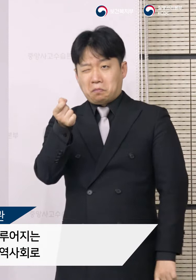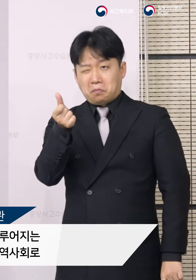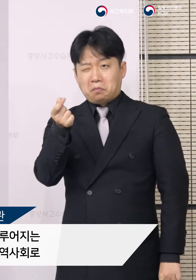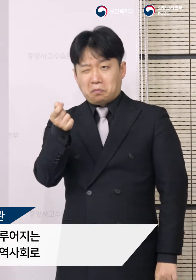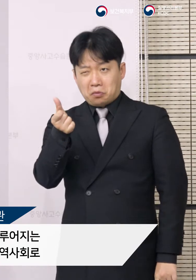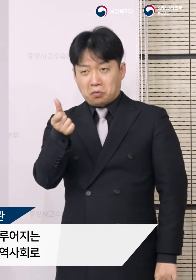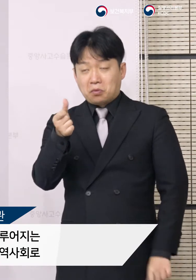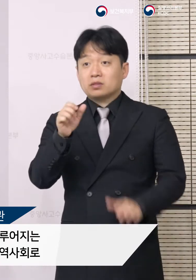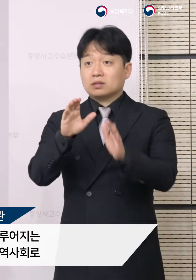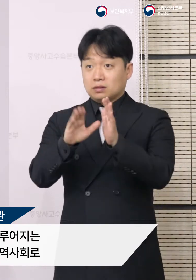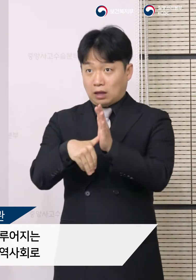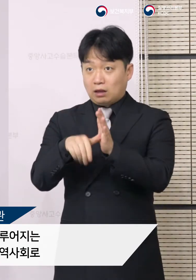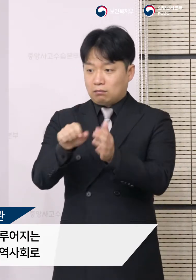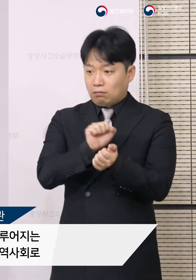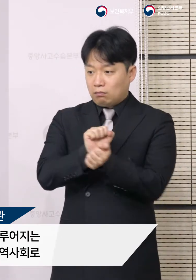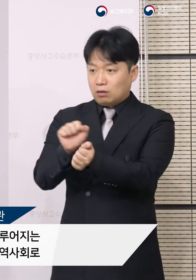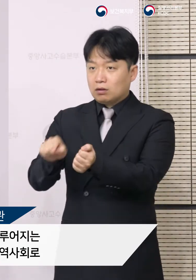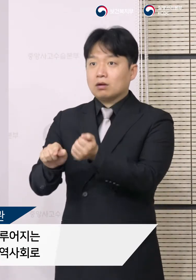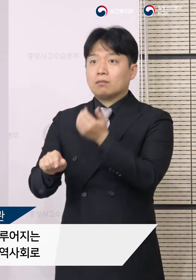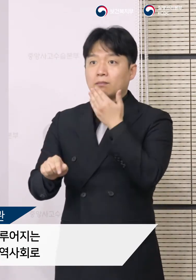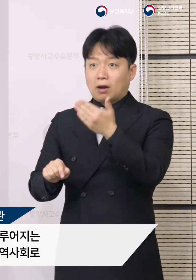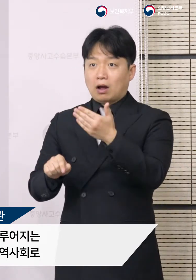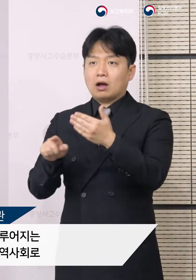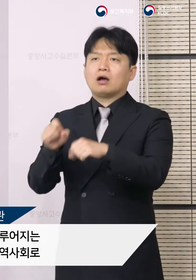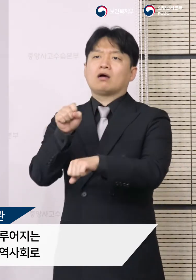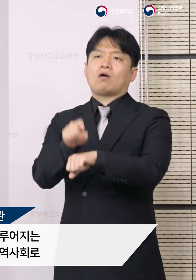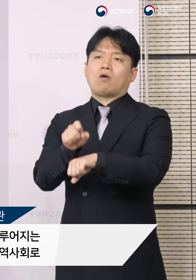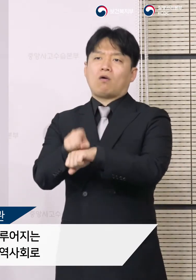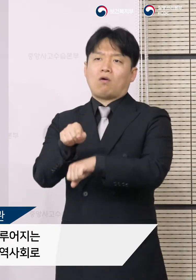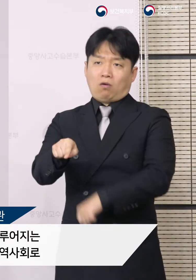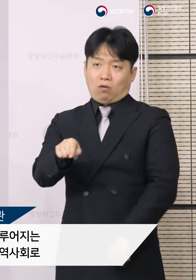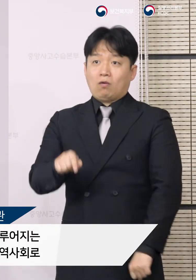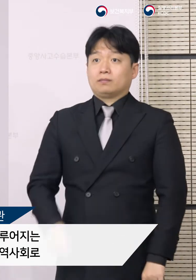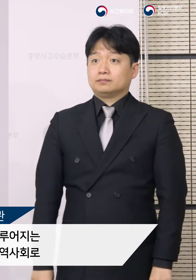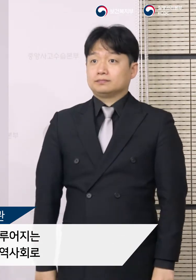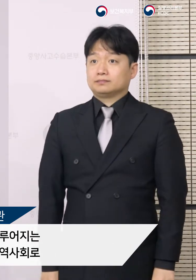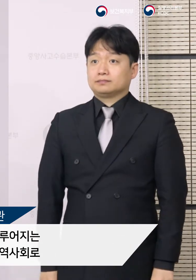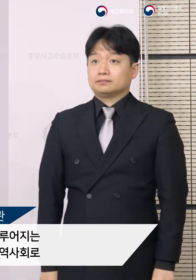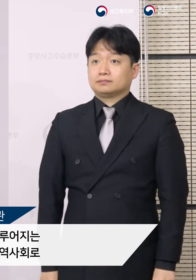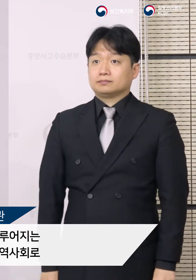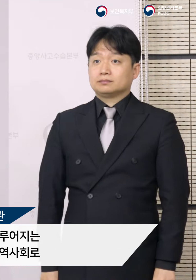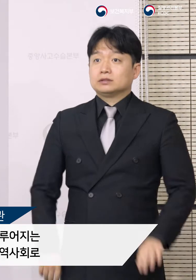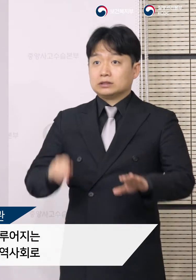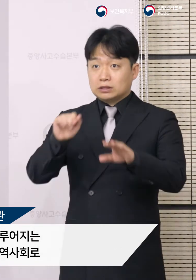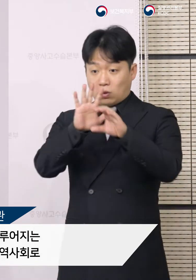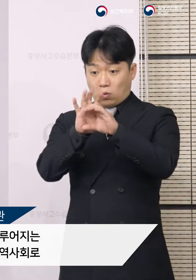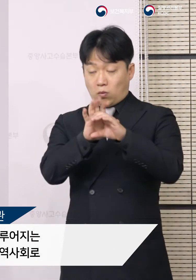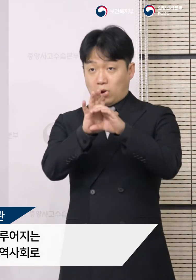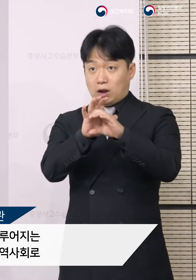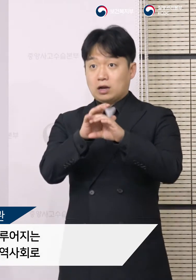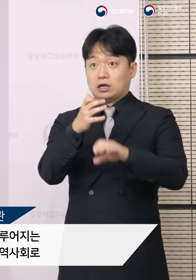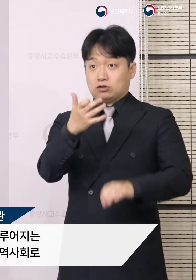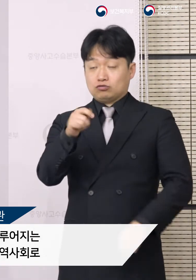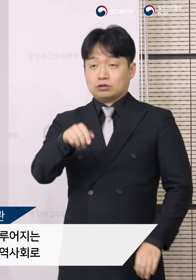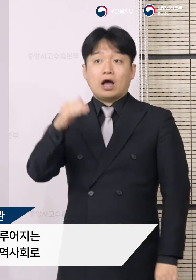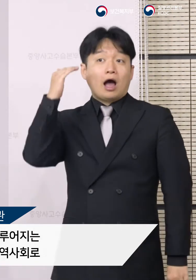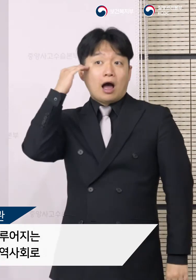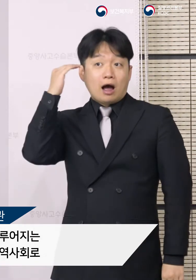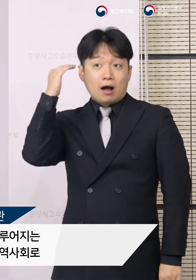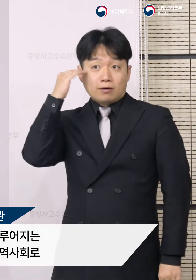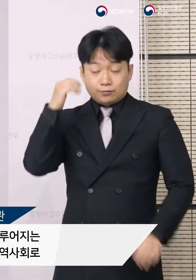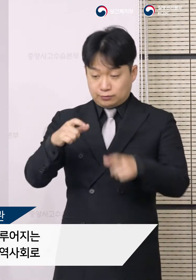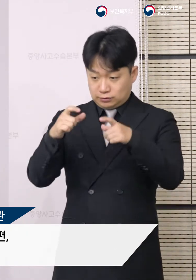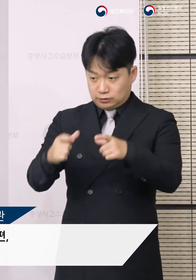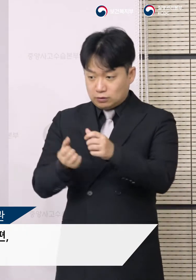경미한 상태에서도 전파가 잘 이루어지는 특징이 있다는 점을 감안한다면 코로나19가 국내